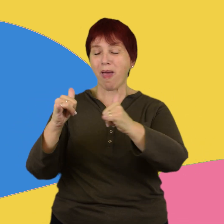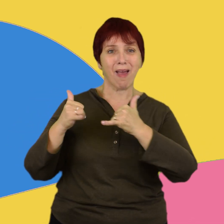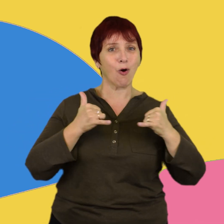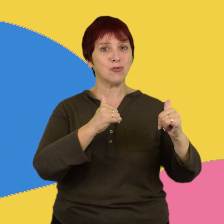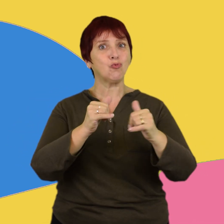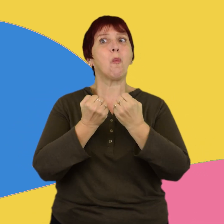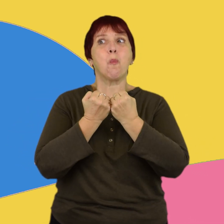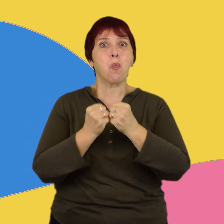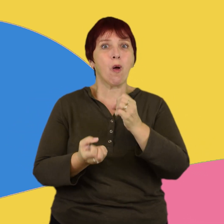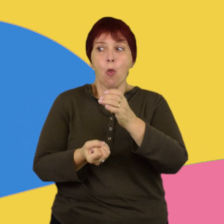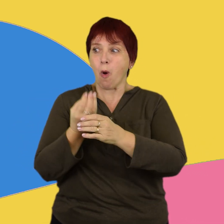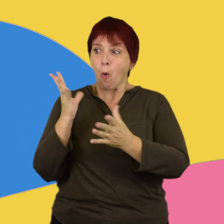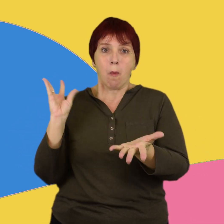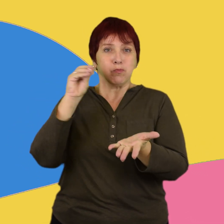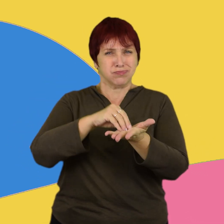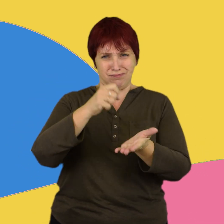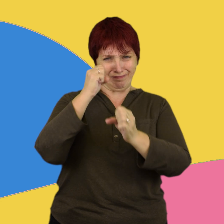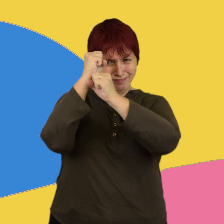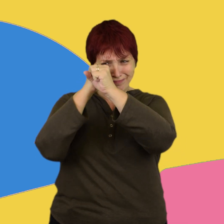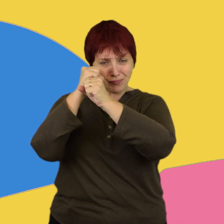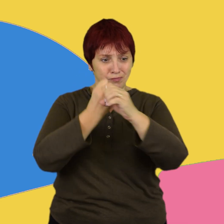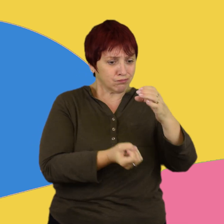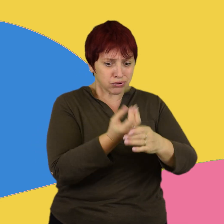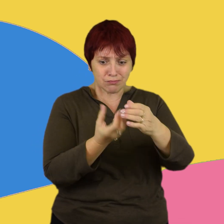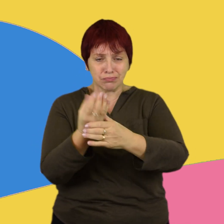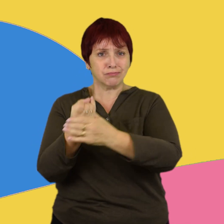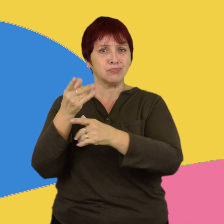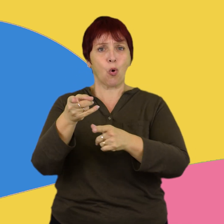y la introducción de tecnología como el CD-ROM.